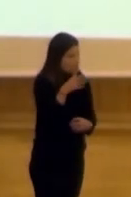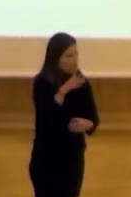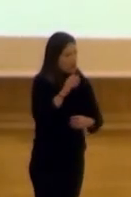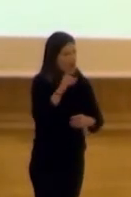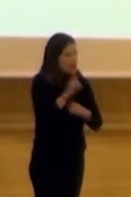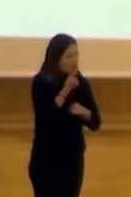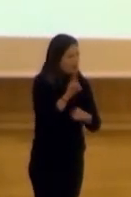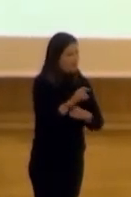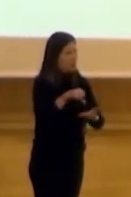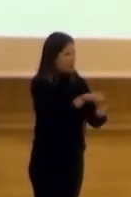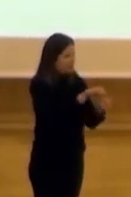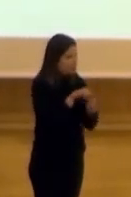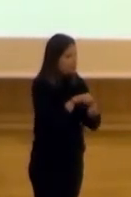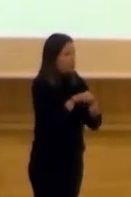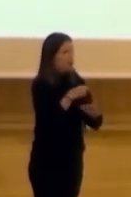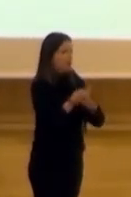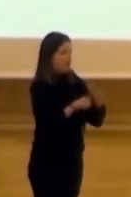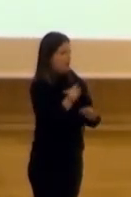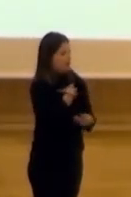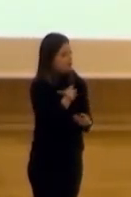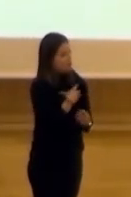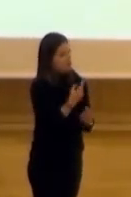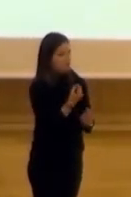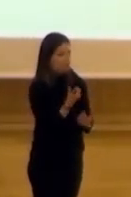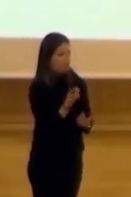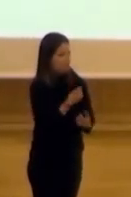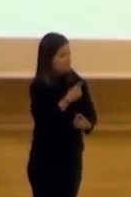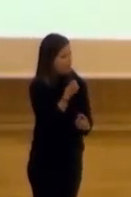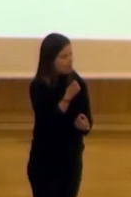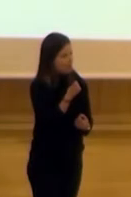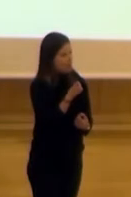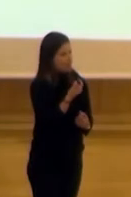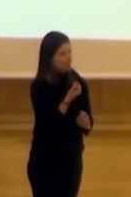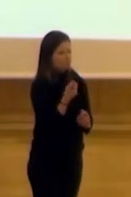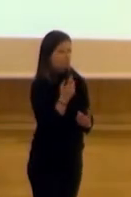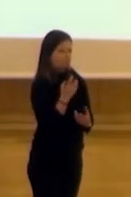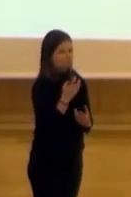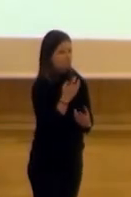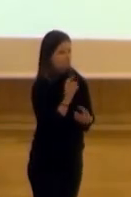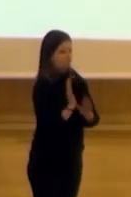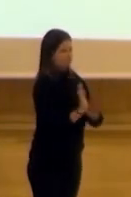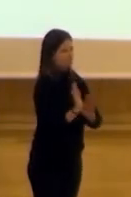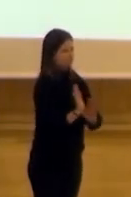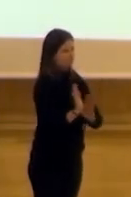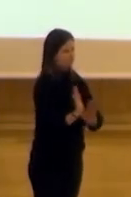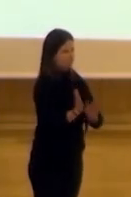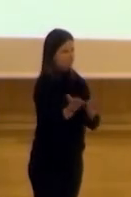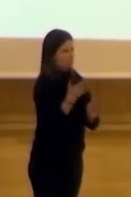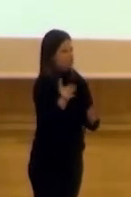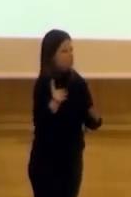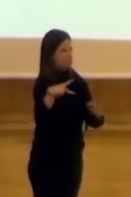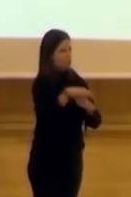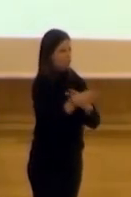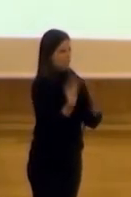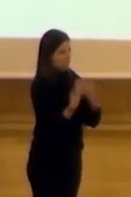las expectativas, hace a que los funcionarios sean un poco, estén un poco evasivos o reticentes a dialogar con la ciudadanía